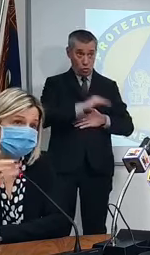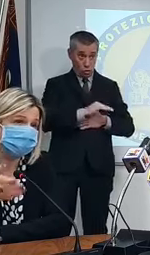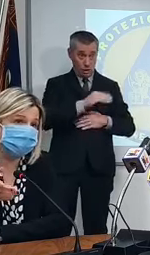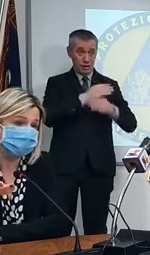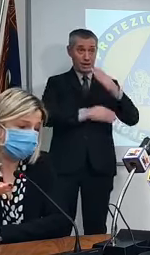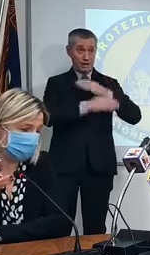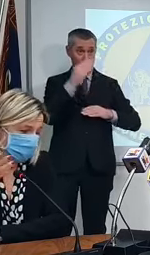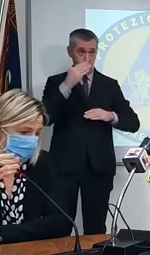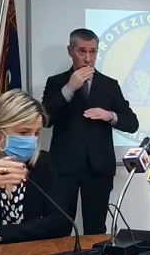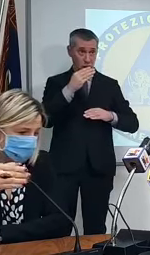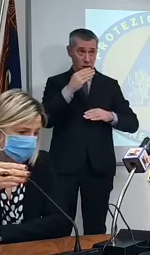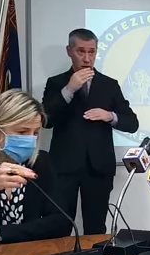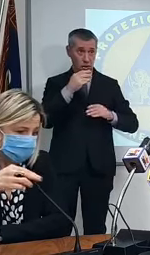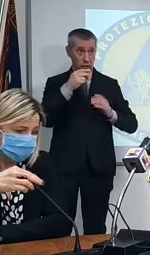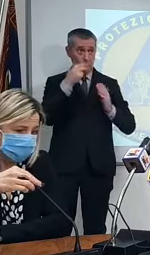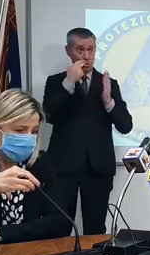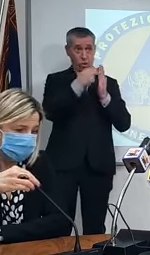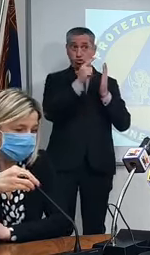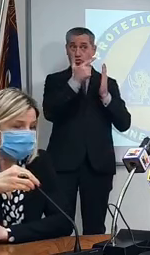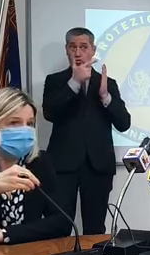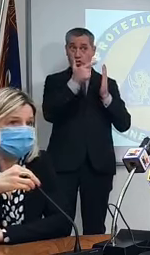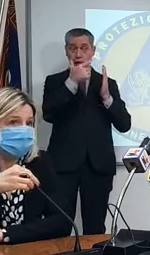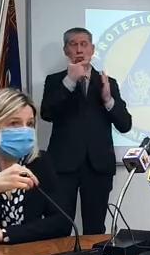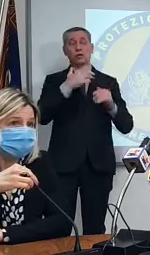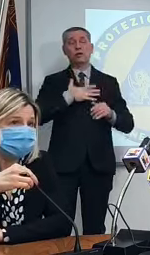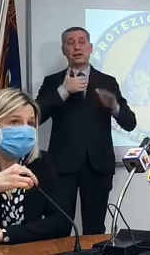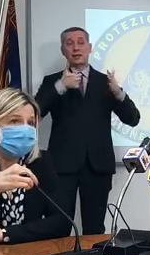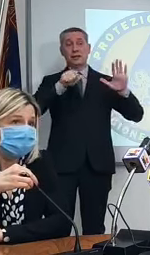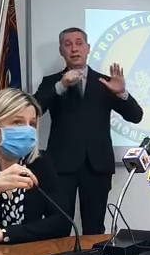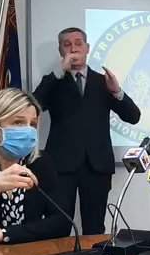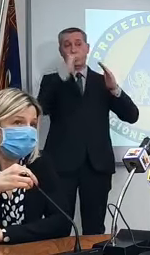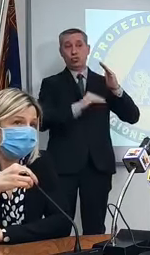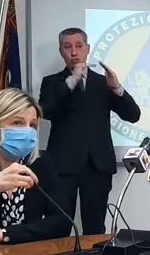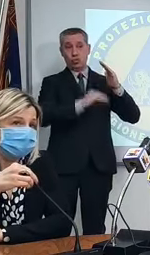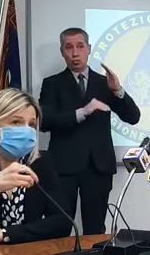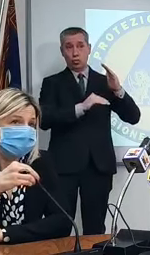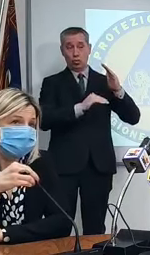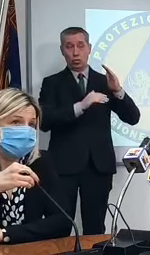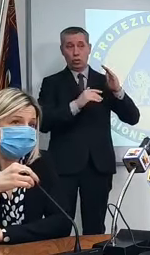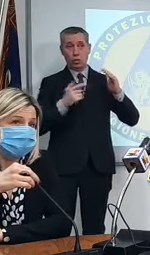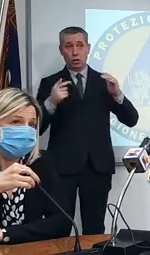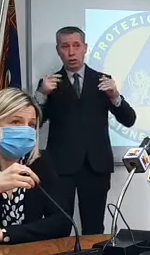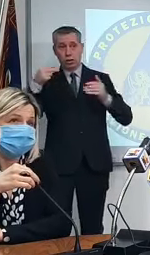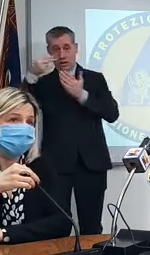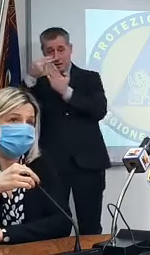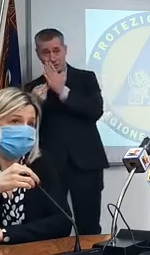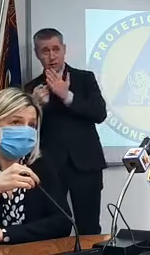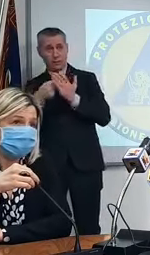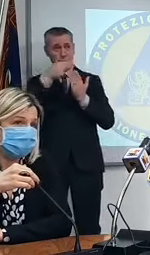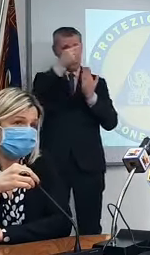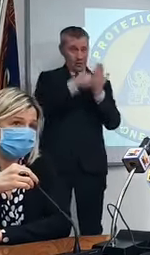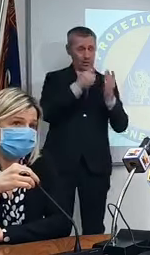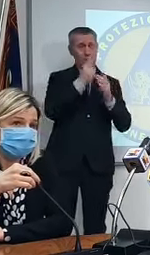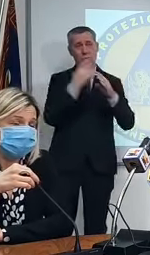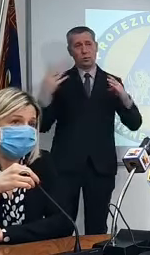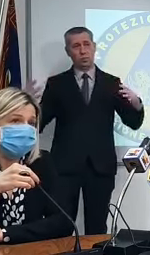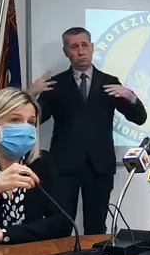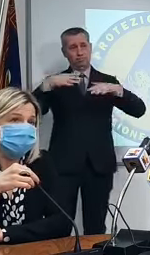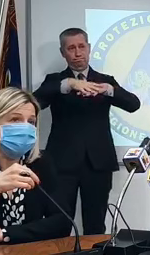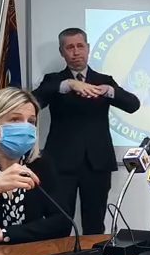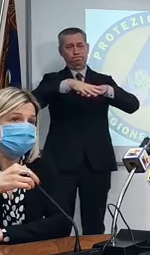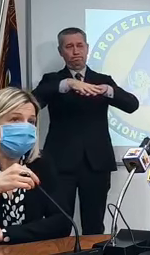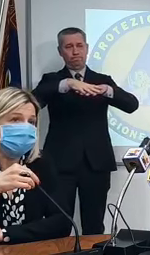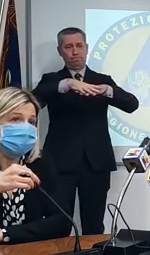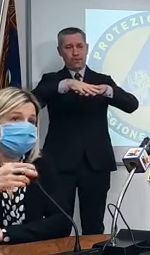compaiono perché sono sotto i 16 anni e quant'altro quindi è chiaro che c'è una problematica ce ne siamo